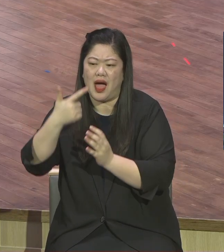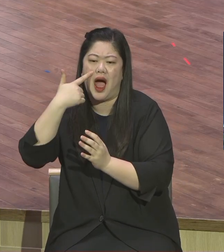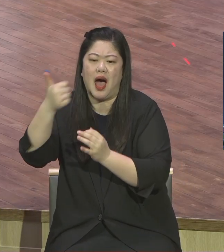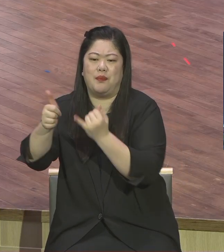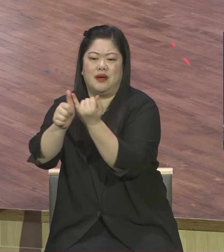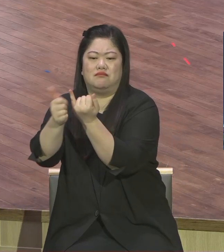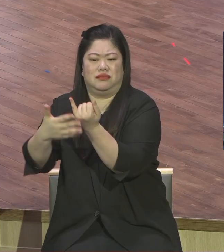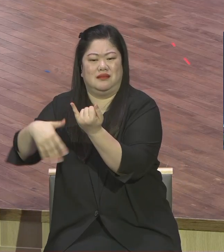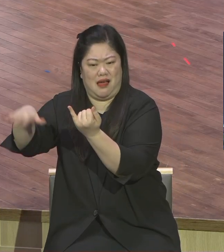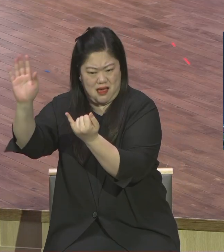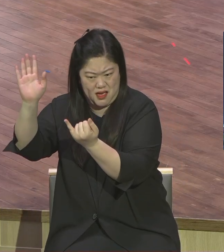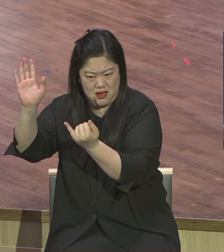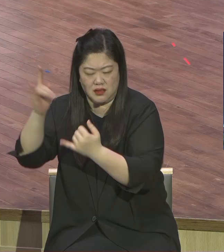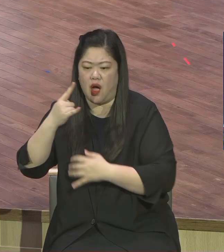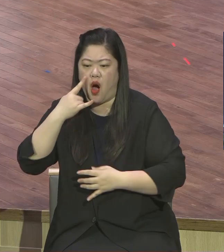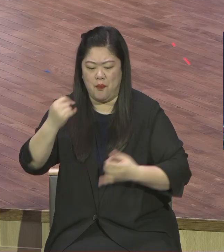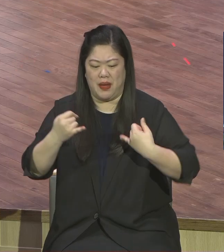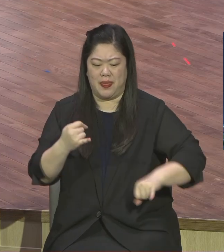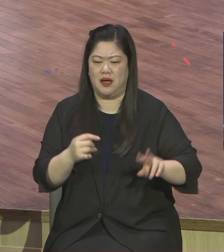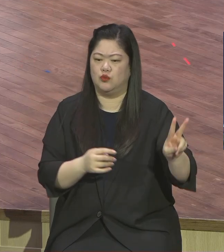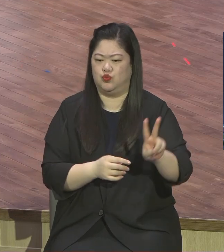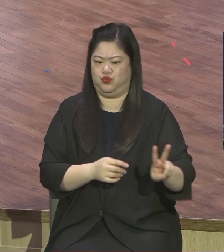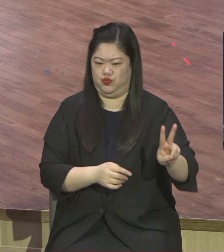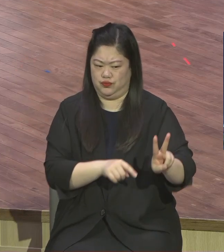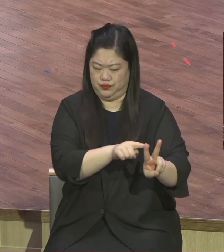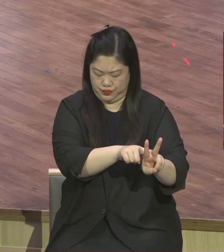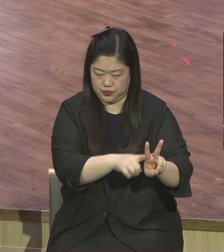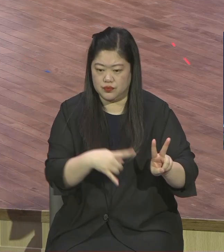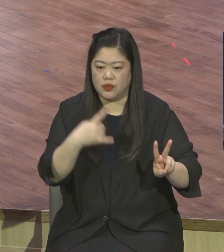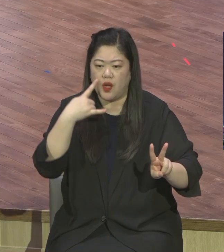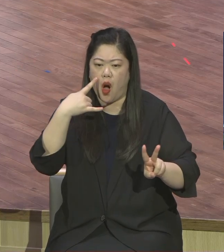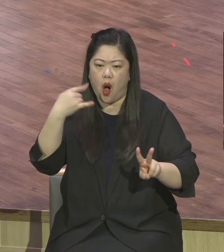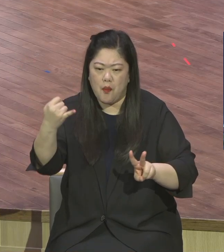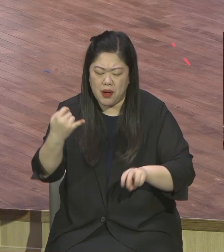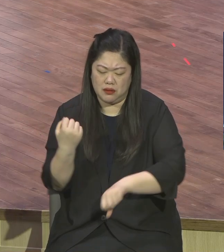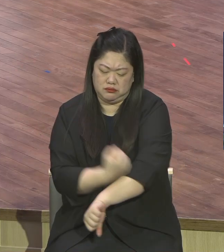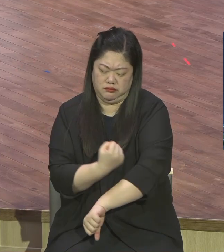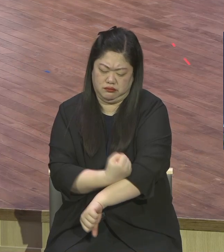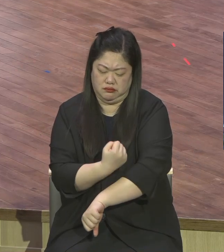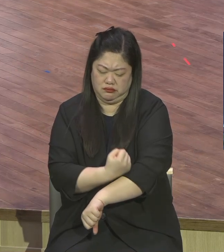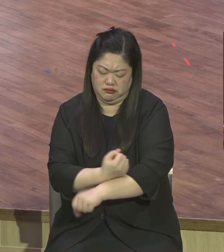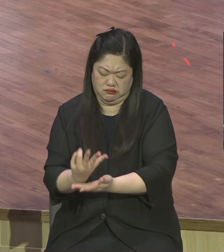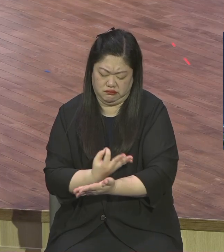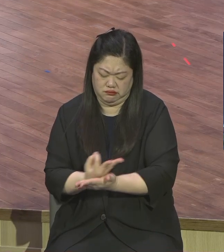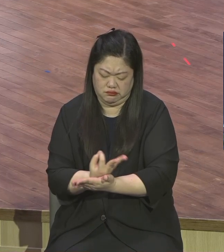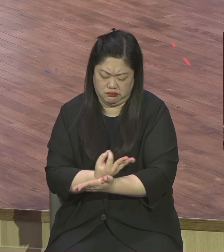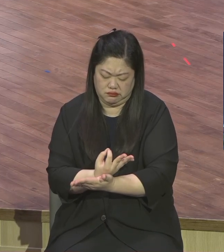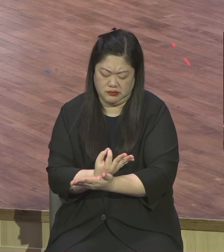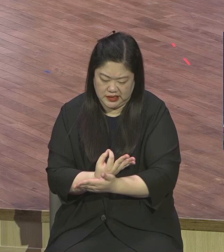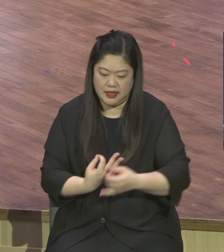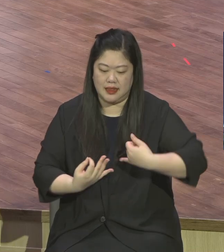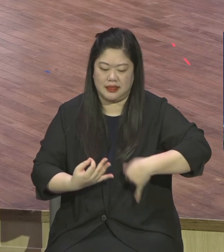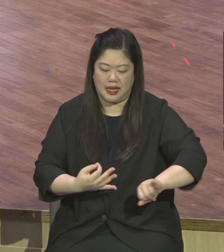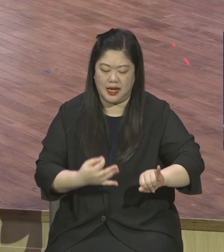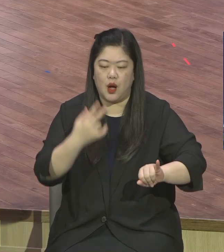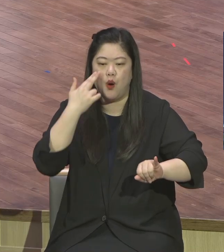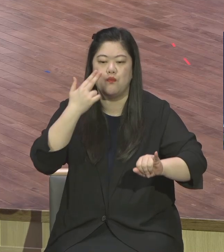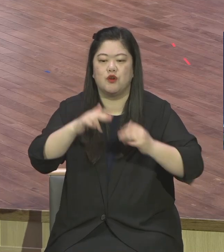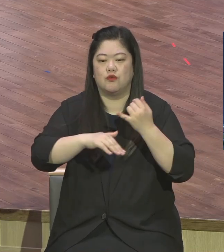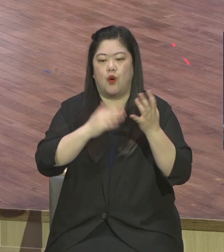인하여 유학까지 가 그리고 유명 대학의 교수가 됐어요 그래서 이제는 참으로 어머니와 함께